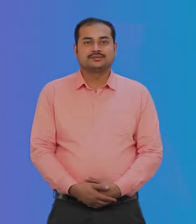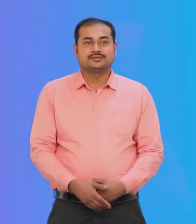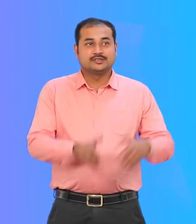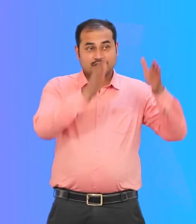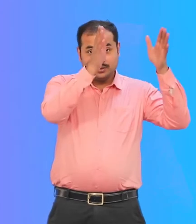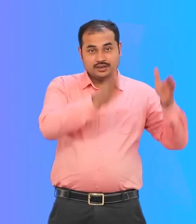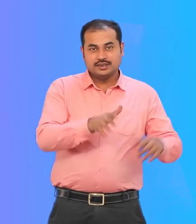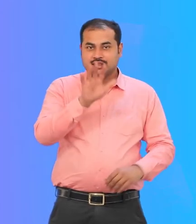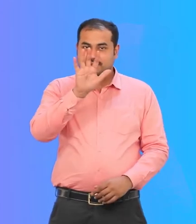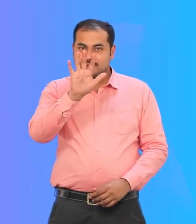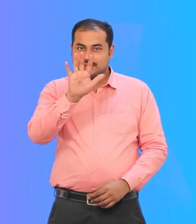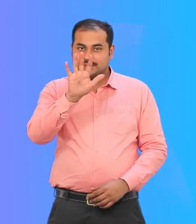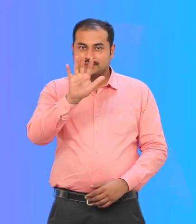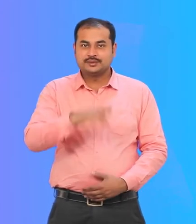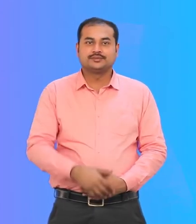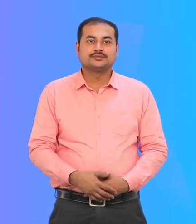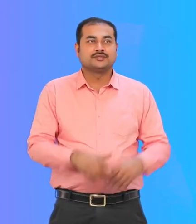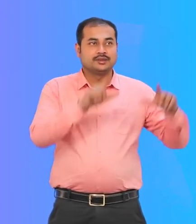इस फ्रेम में चार चित्र हैं